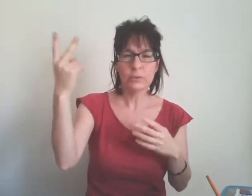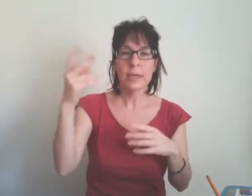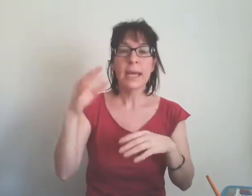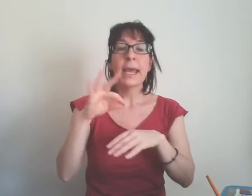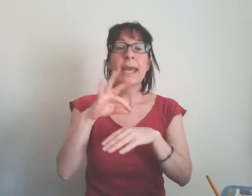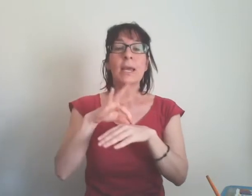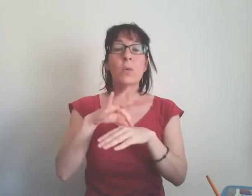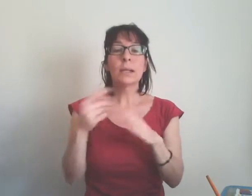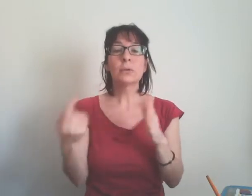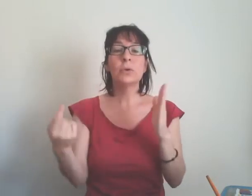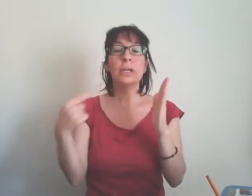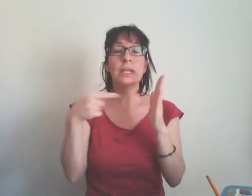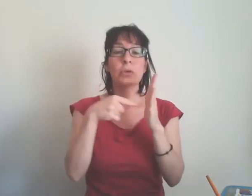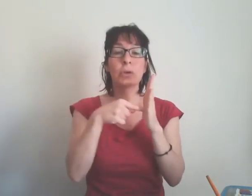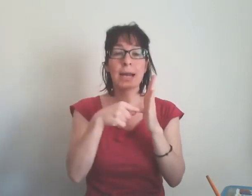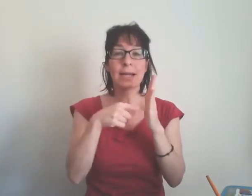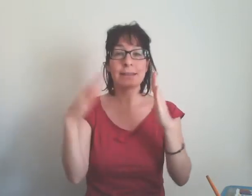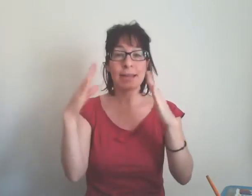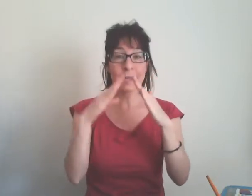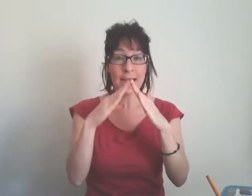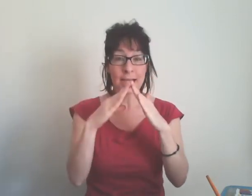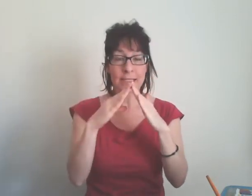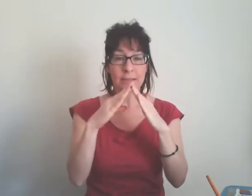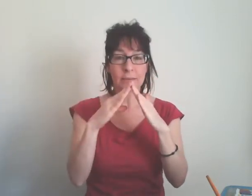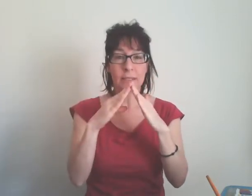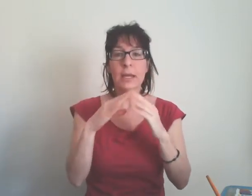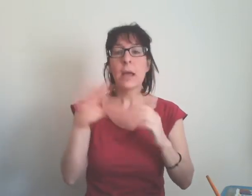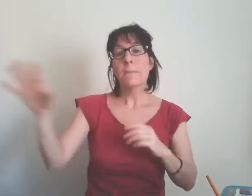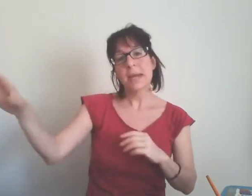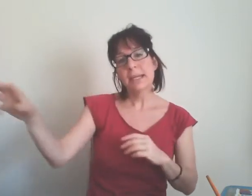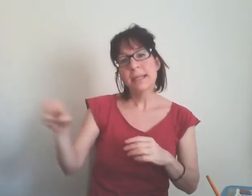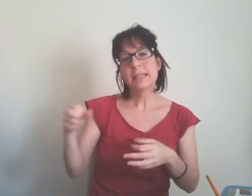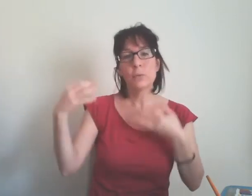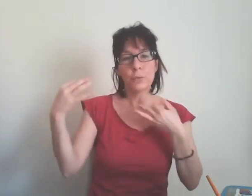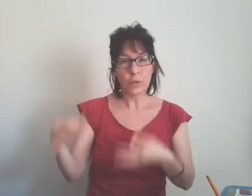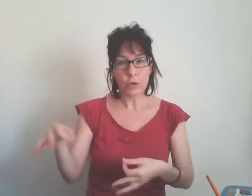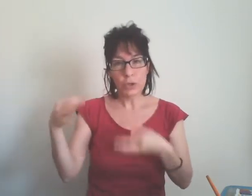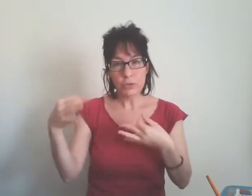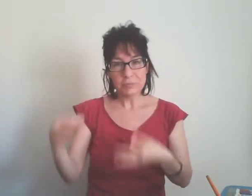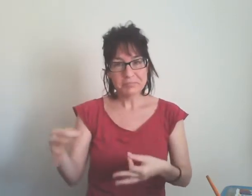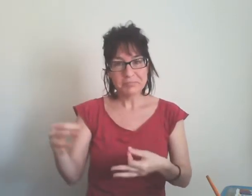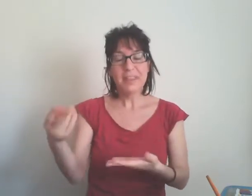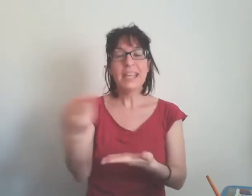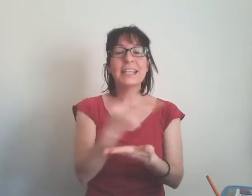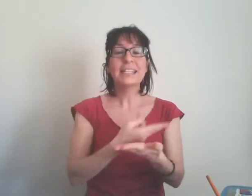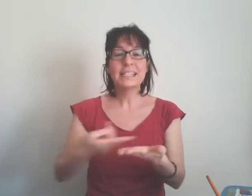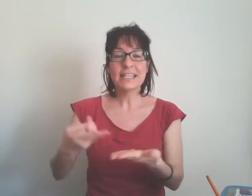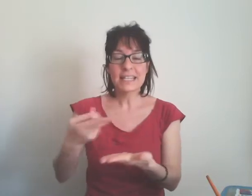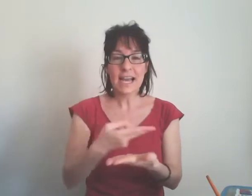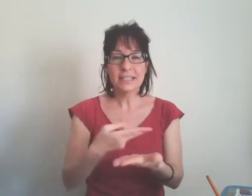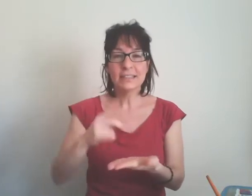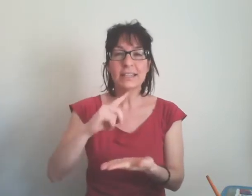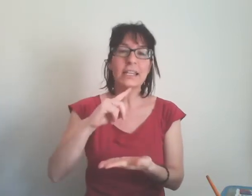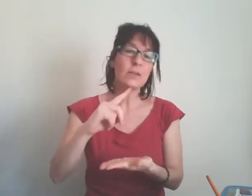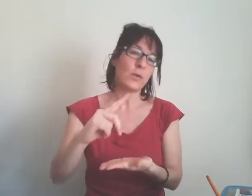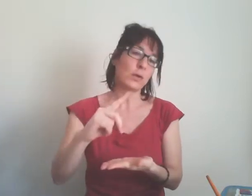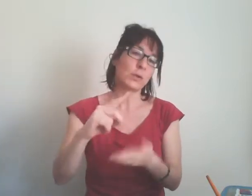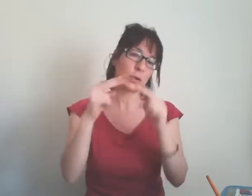e quando ritornate a casa prendete un foglio e disegnate il vostro